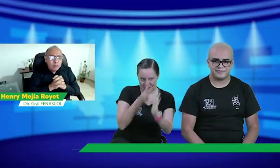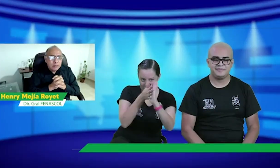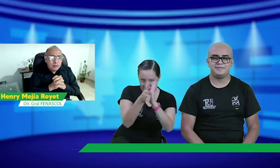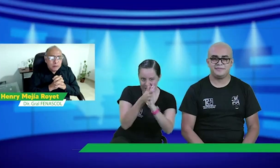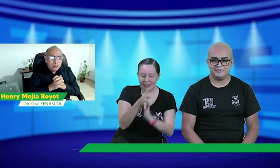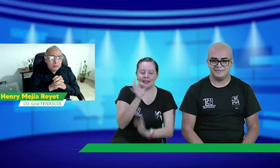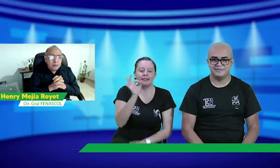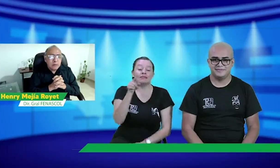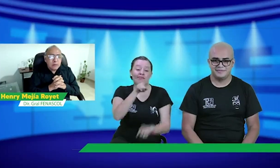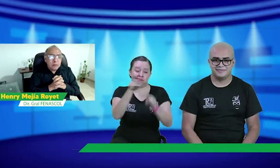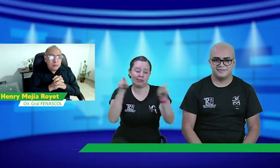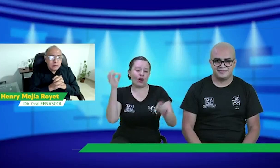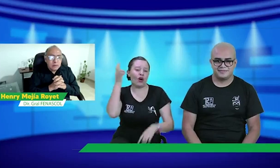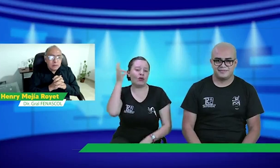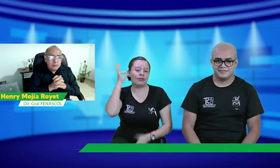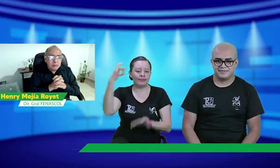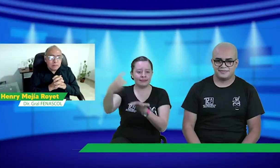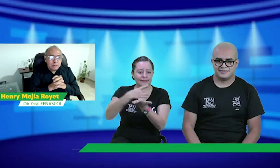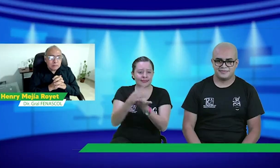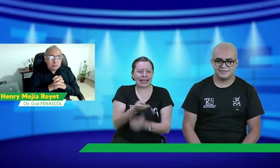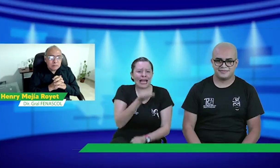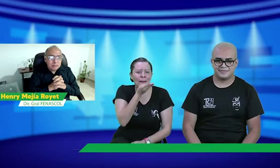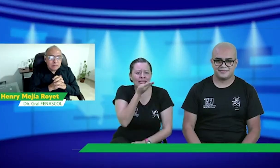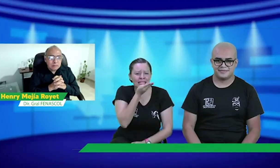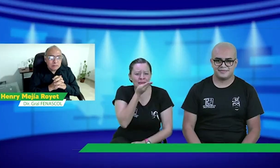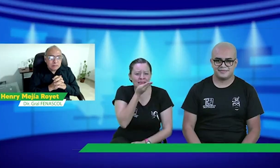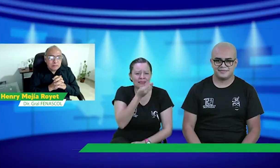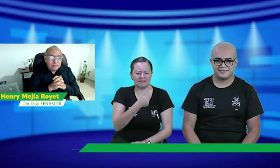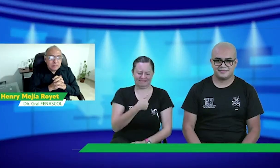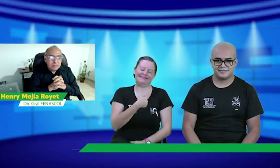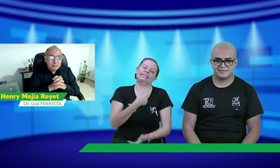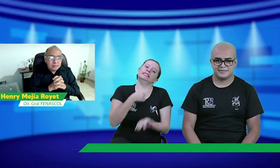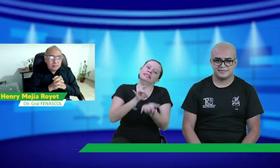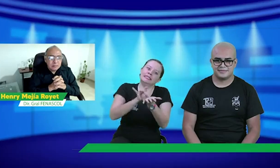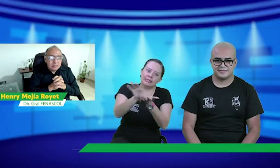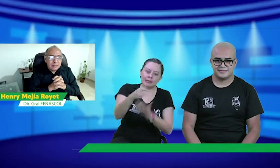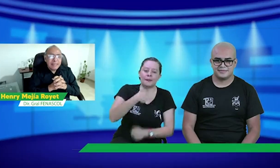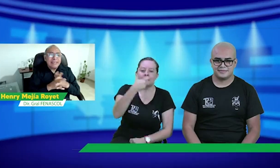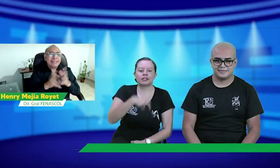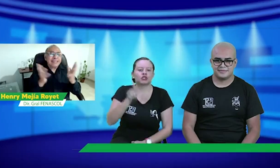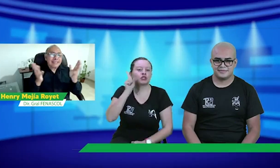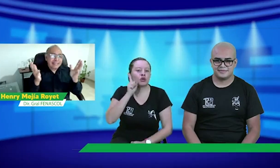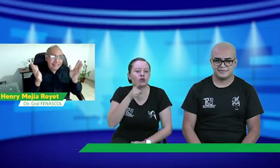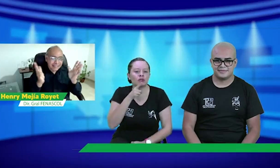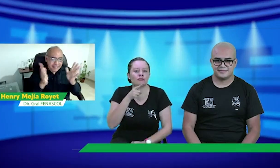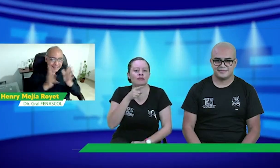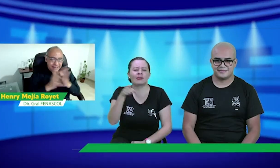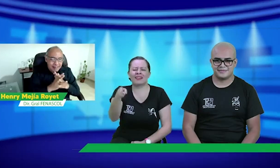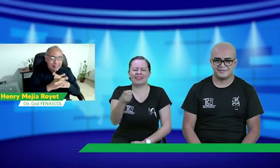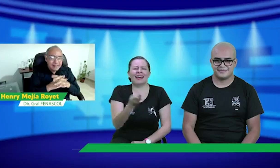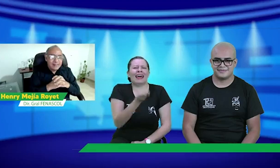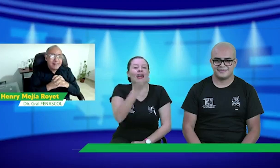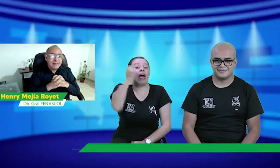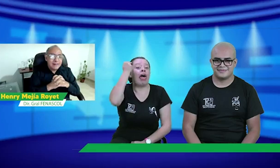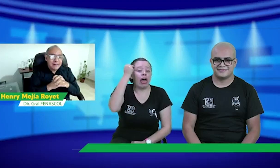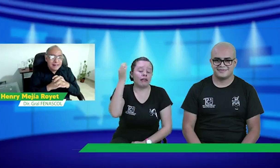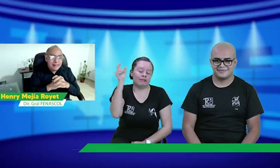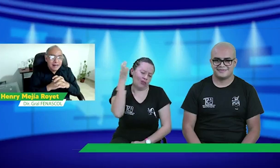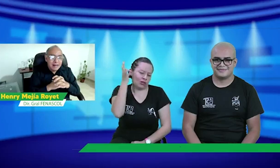cómo hacen para comunicarse. Pues, le cuento. Las personas oyentes a veces nos, nos mandan audios, y nosotros les respondemos, somos personas sordos.